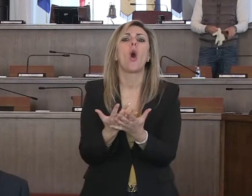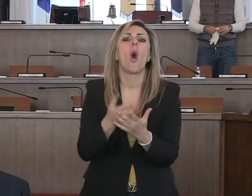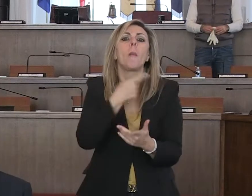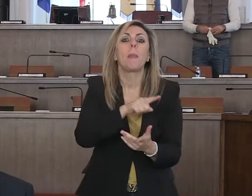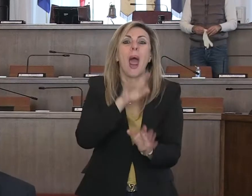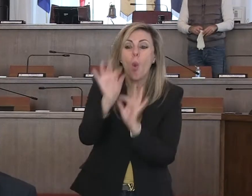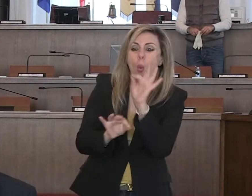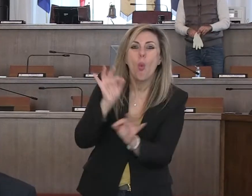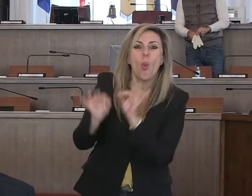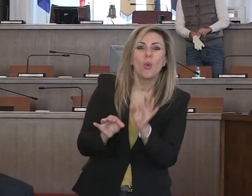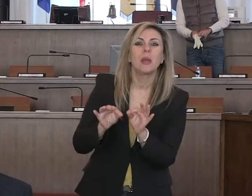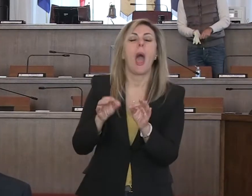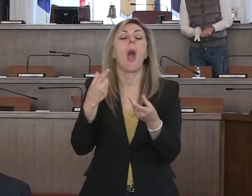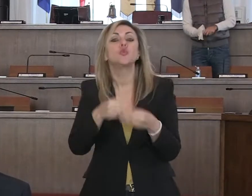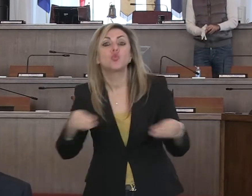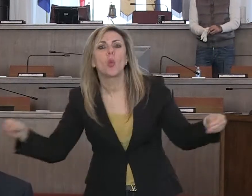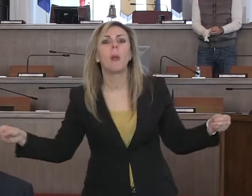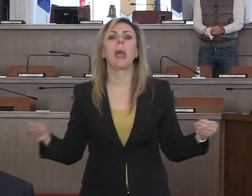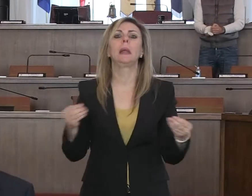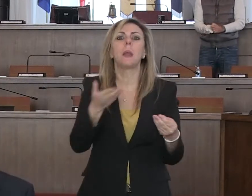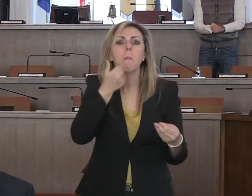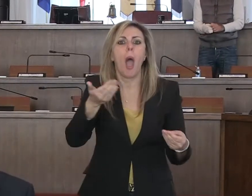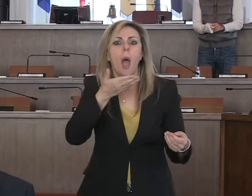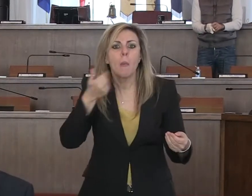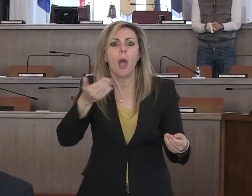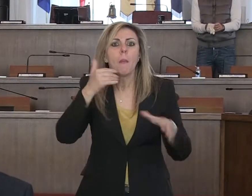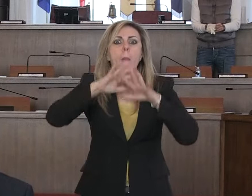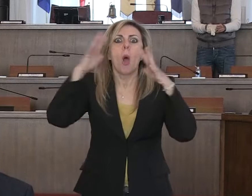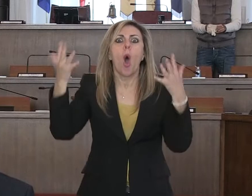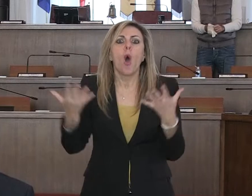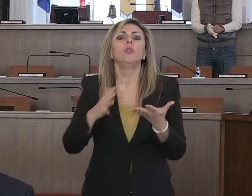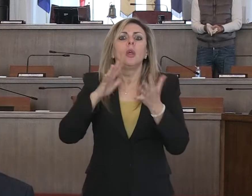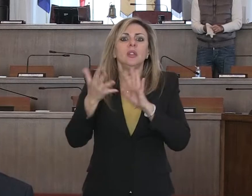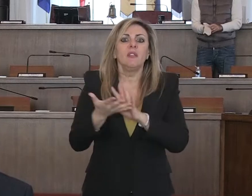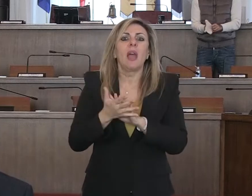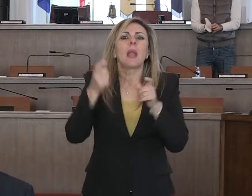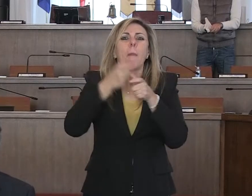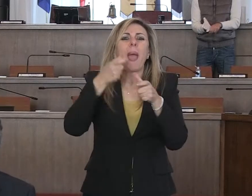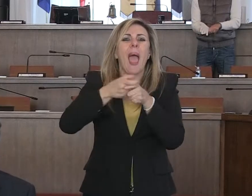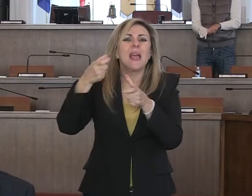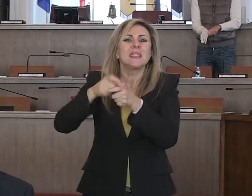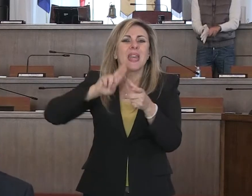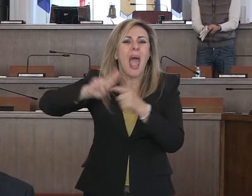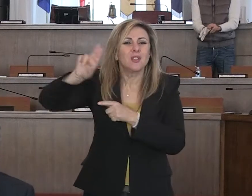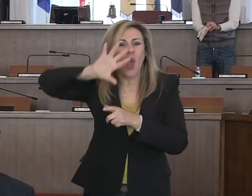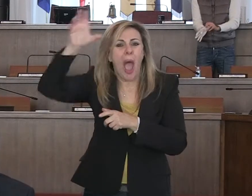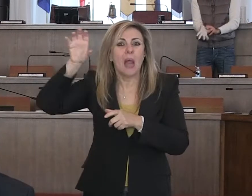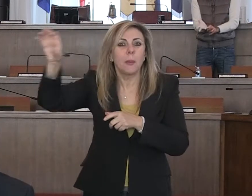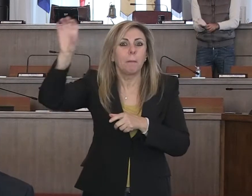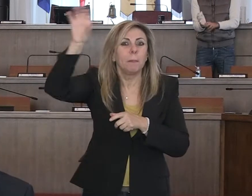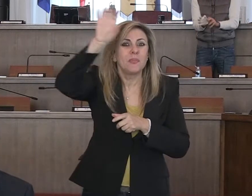Il mondo intero è stato colpito da questo e progressivamente si sta estendendo ad altri paesi, alcuni dei quali pure avevano